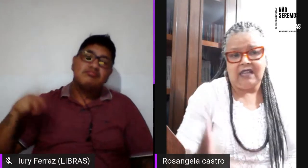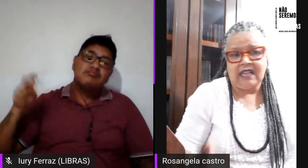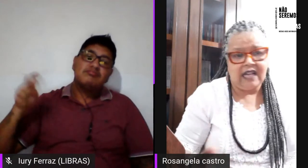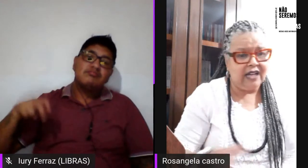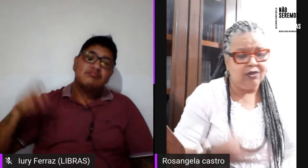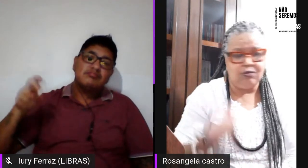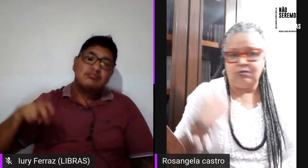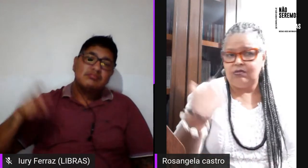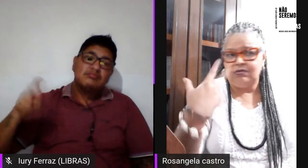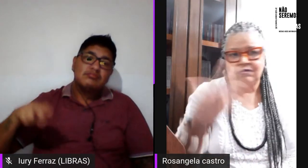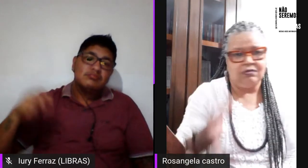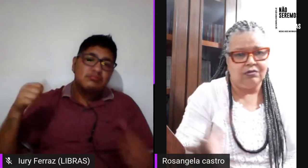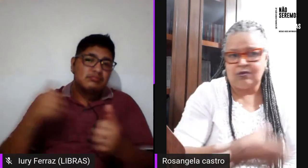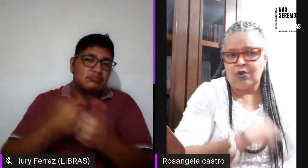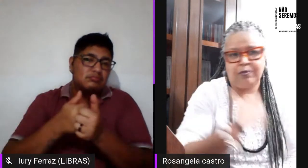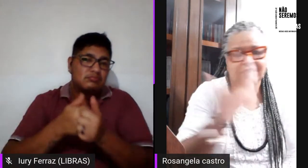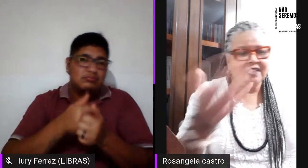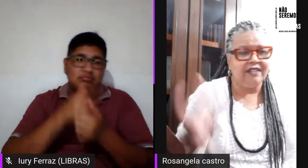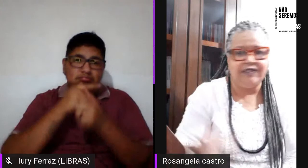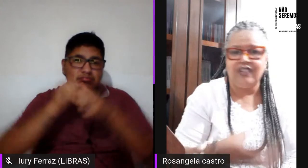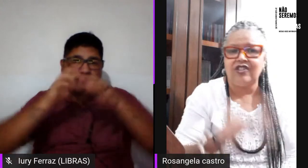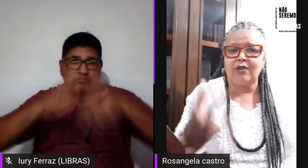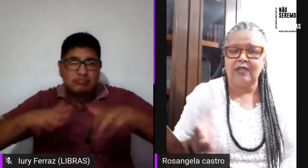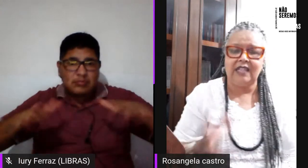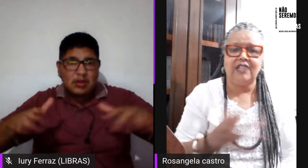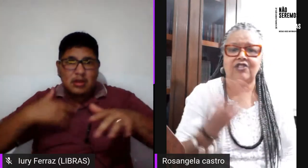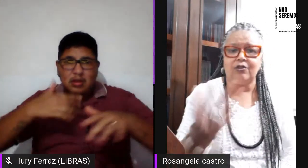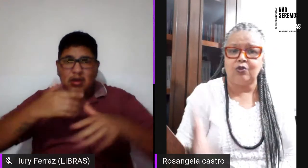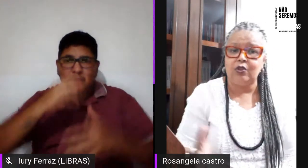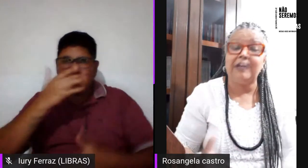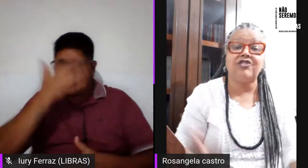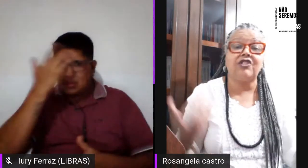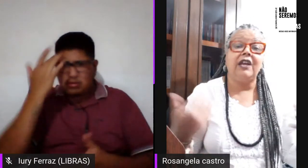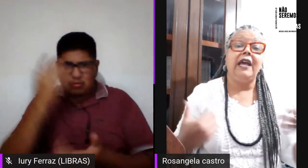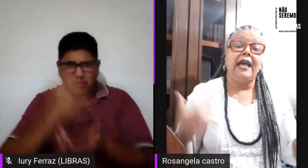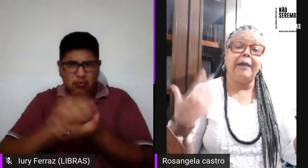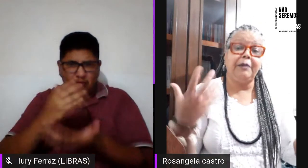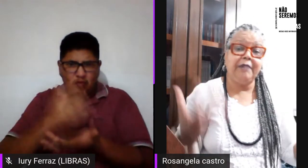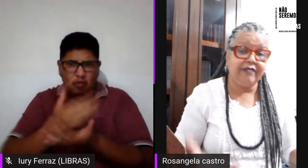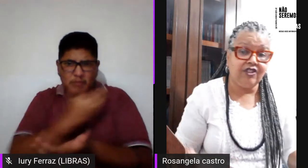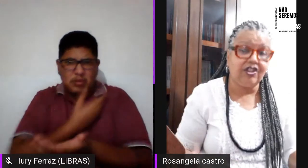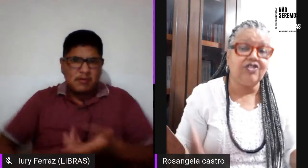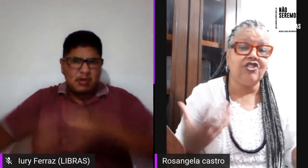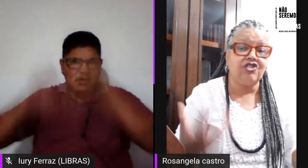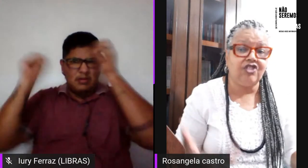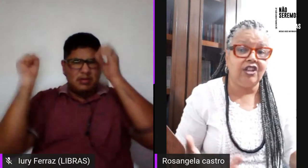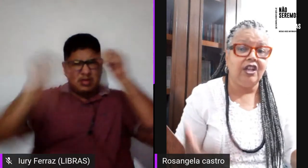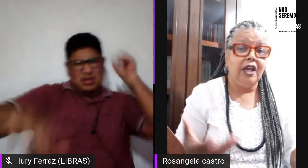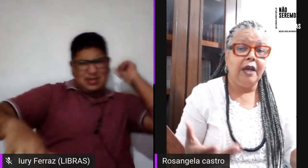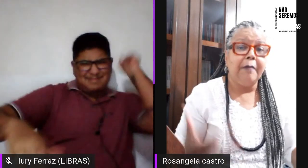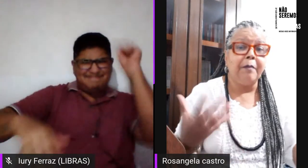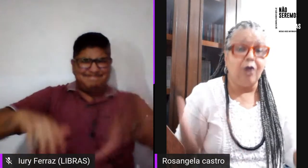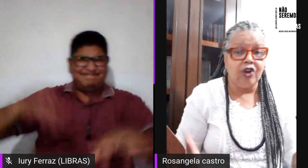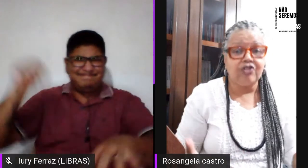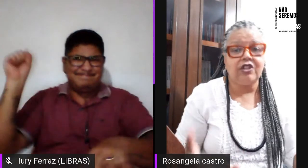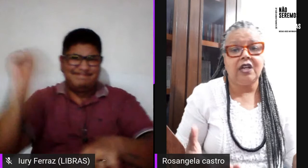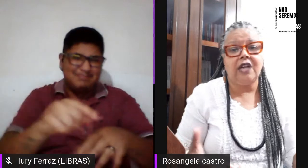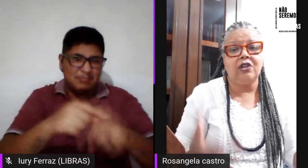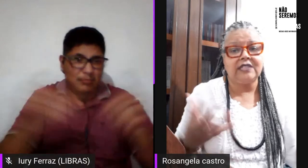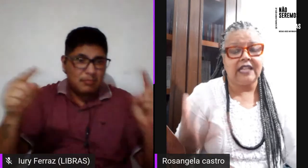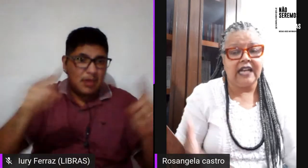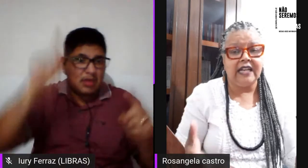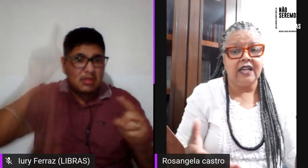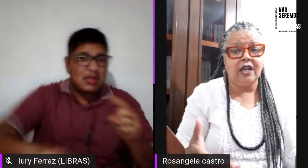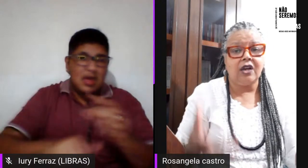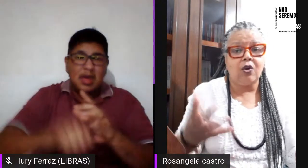atacado com um copo de cerveja, essa questão toda, mas é a primeira vez que a gente mostra